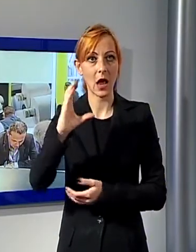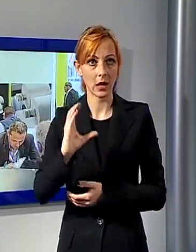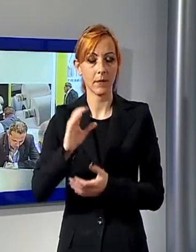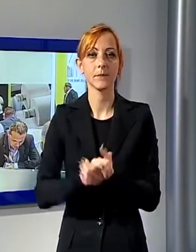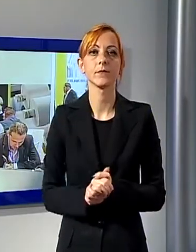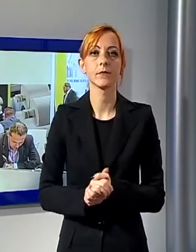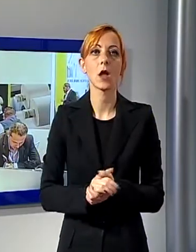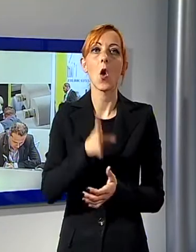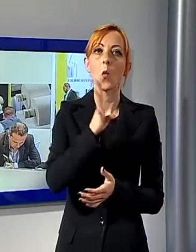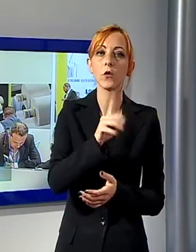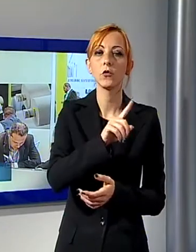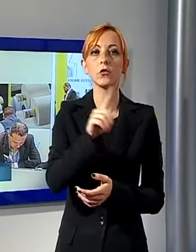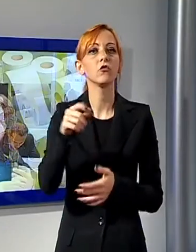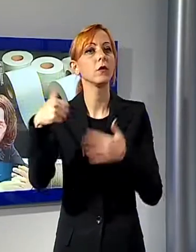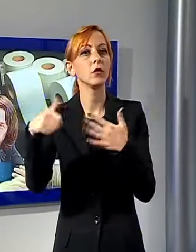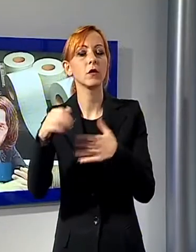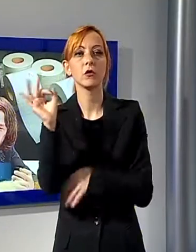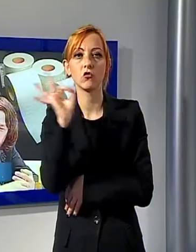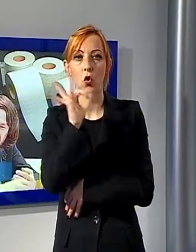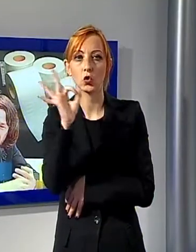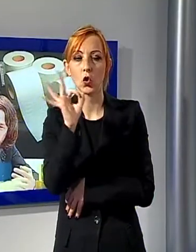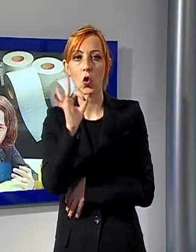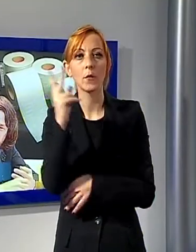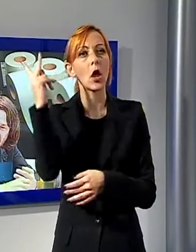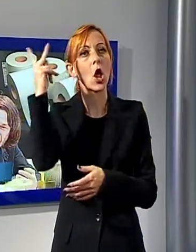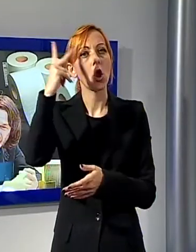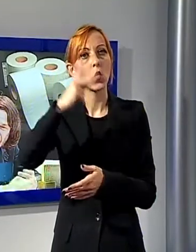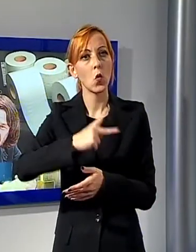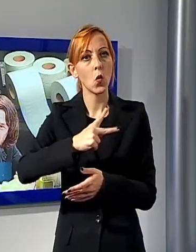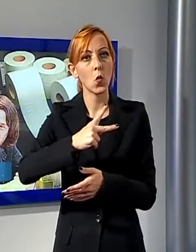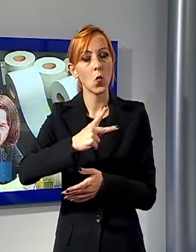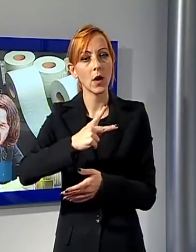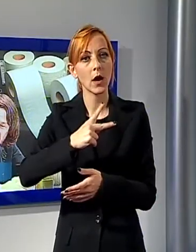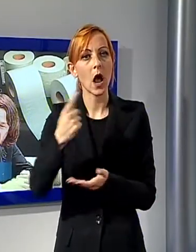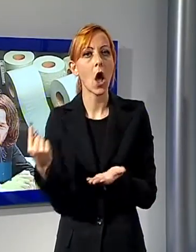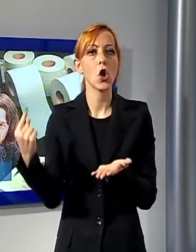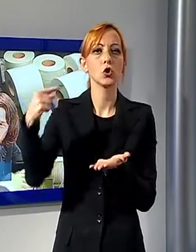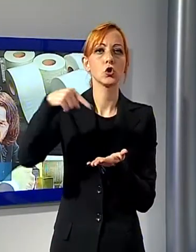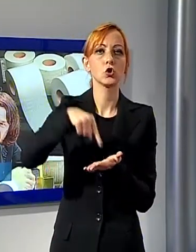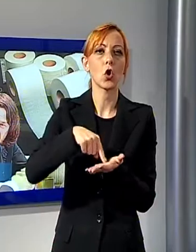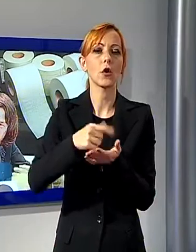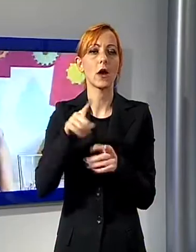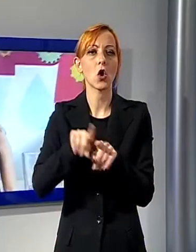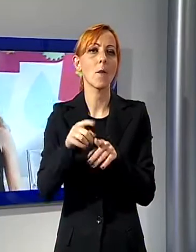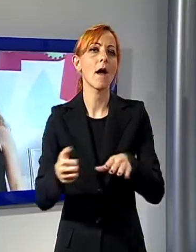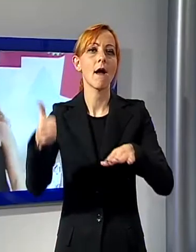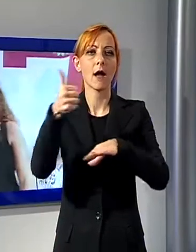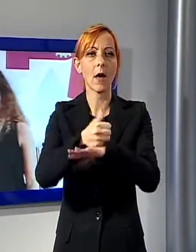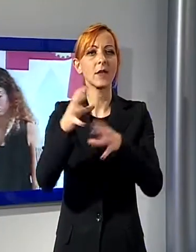14 al 16 ottobre Lucca torna ad essere, per la 22esima volta, il centro nevralgico dell'industria cartaria mondiale.